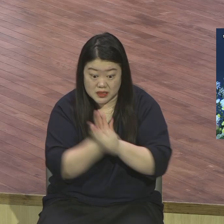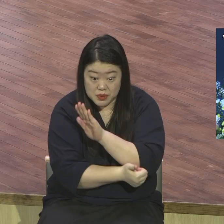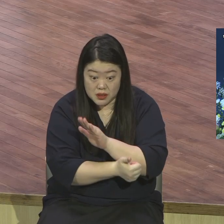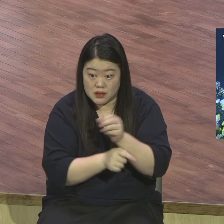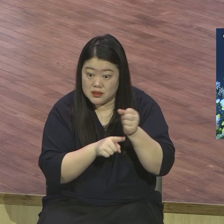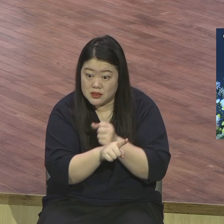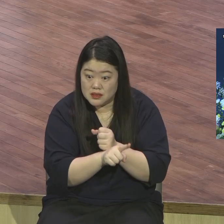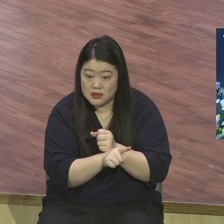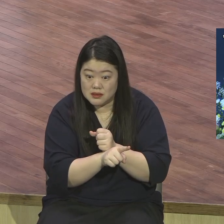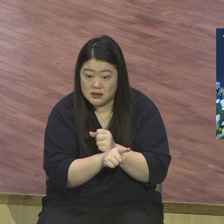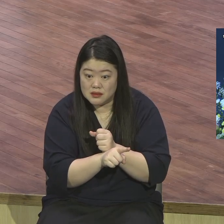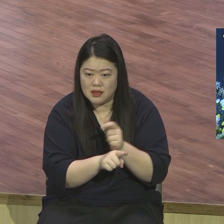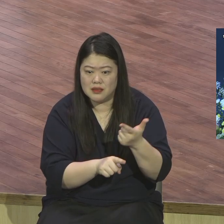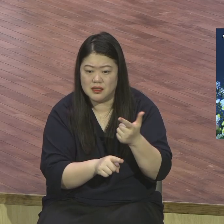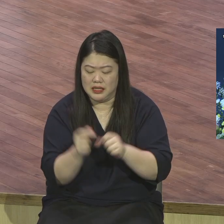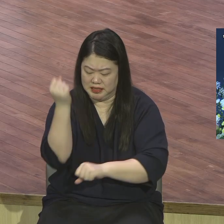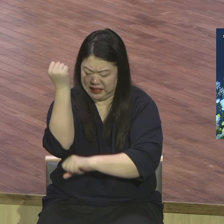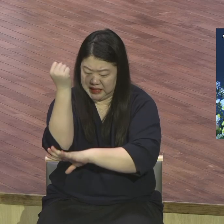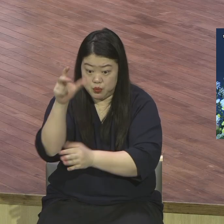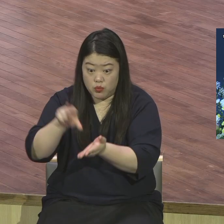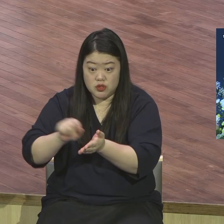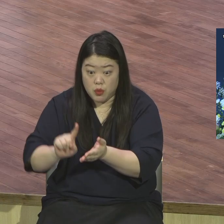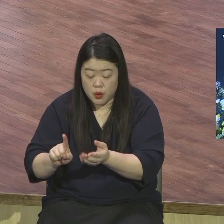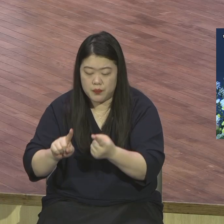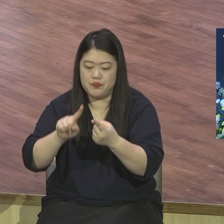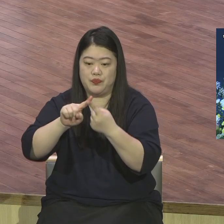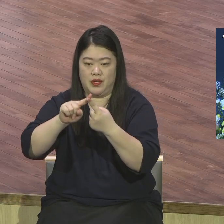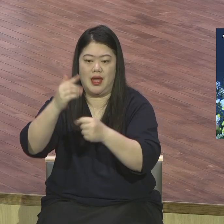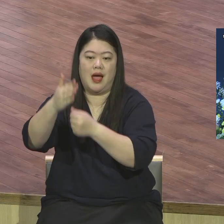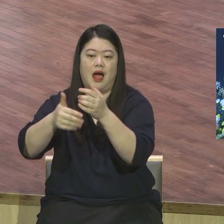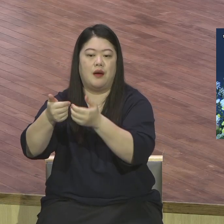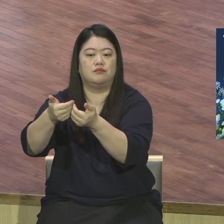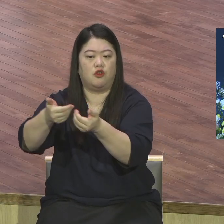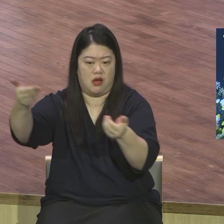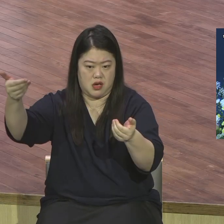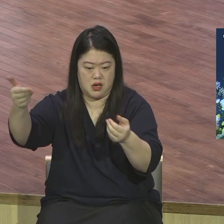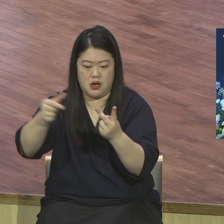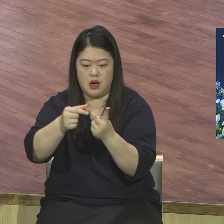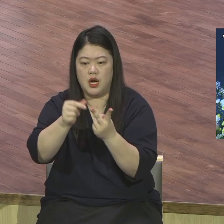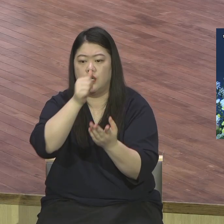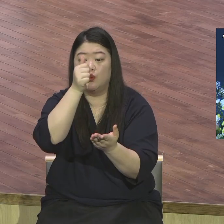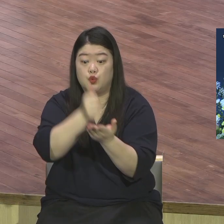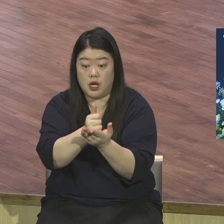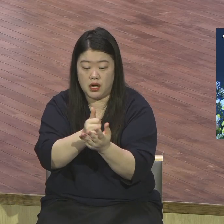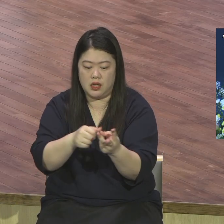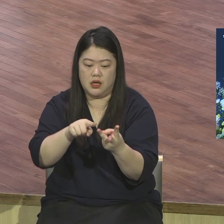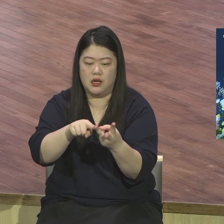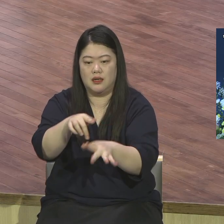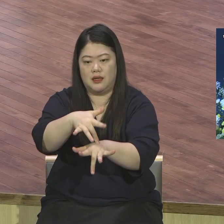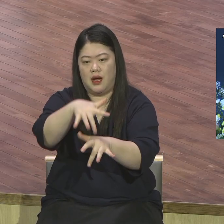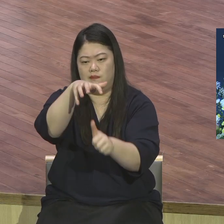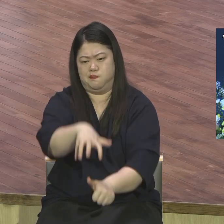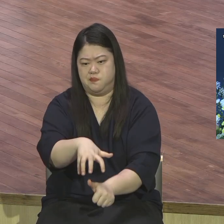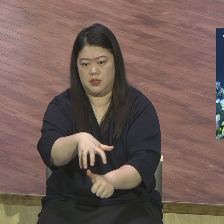하나님 떠난 문제 제 문제 사단 문제 이 인생 중대 문제 세 가지는 해결되어야 돼요